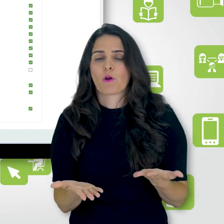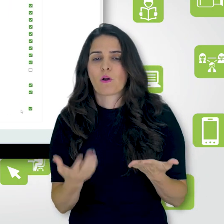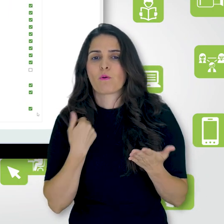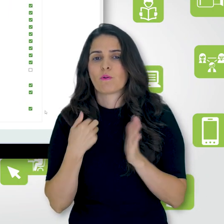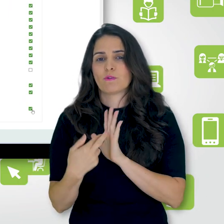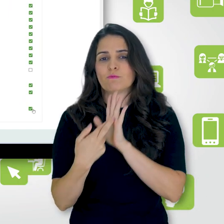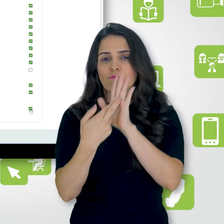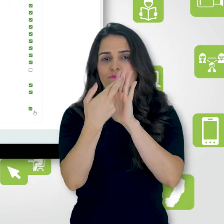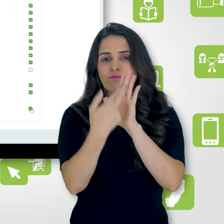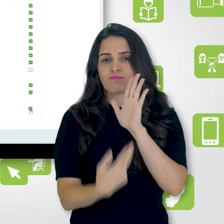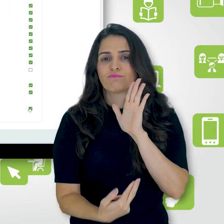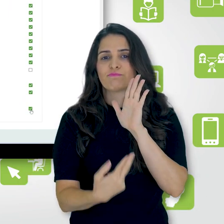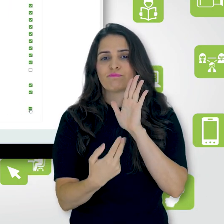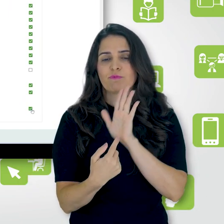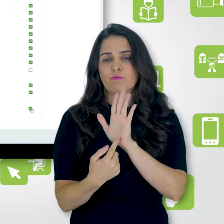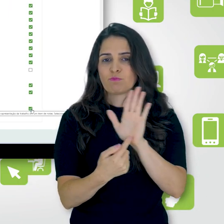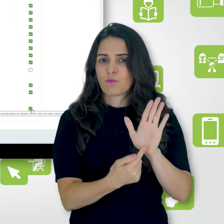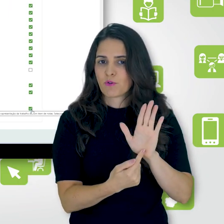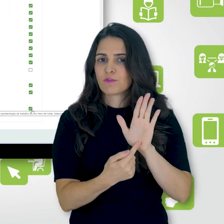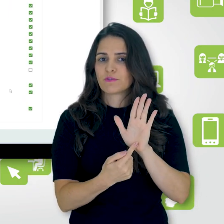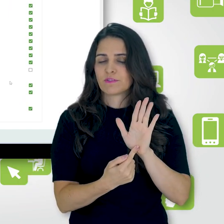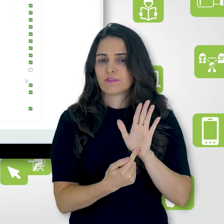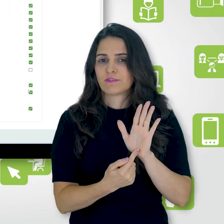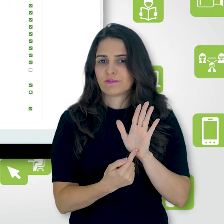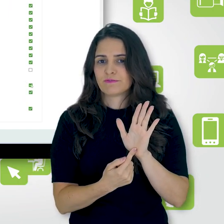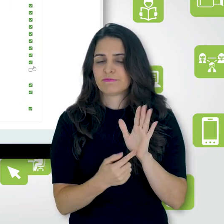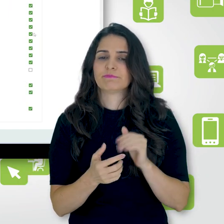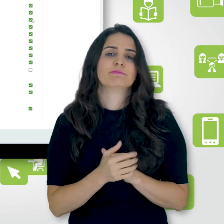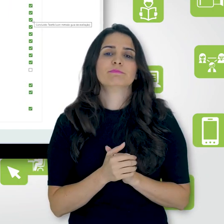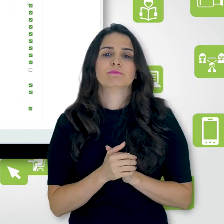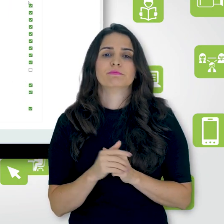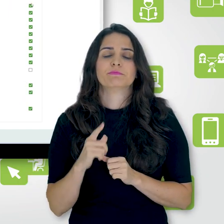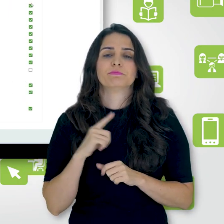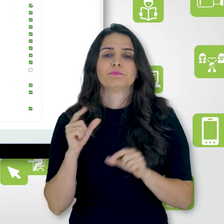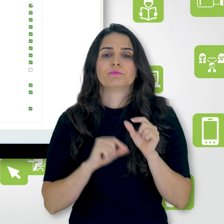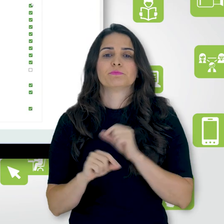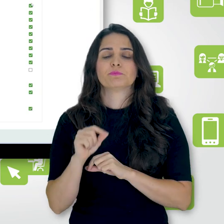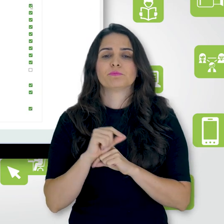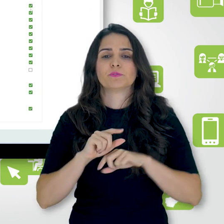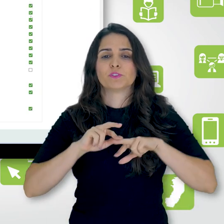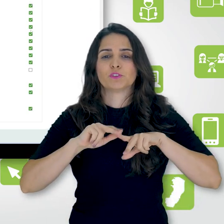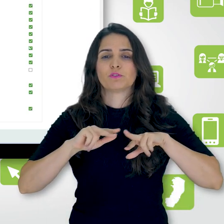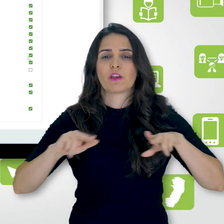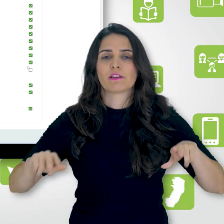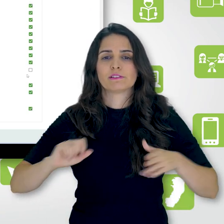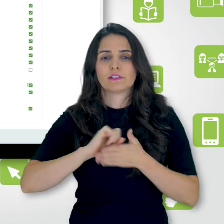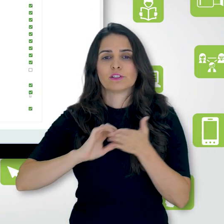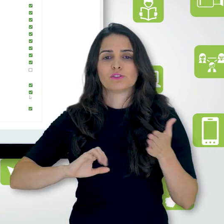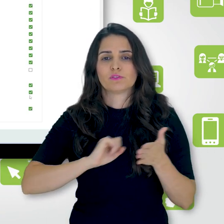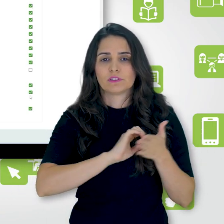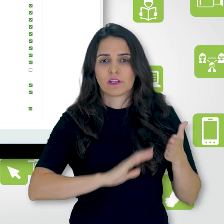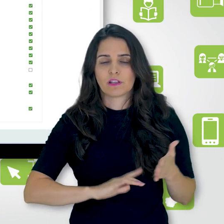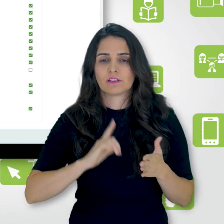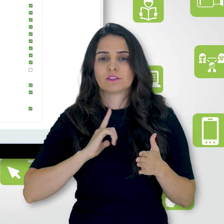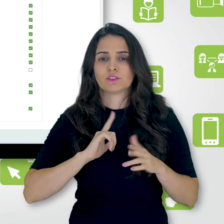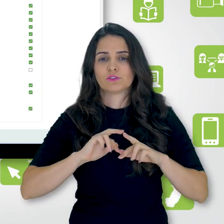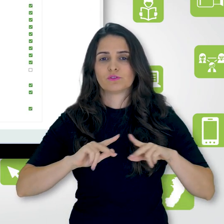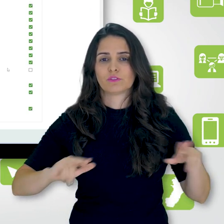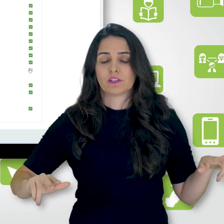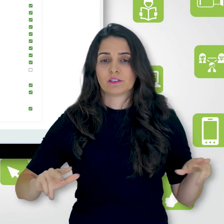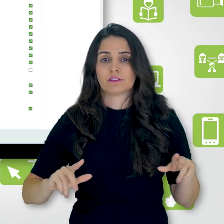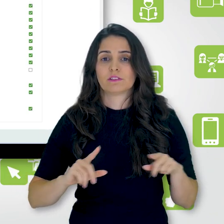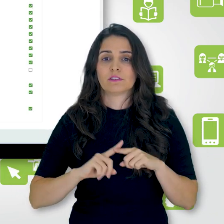aqui, por exemplo, é uma página. A aluna acessou. Aqui tem diversas atividades completadas,